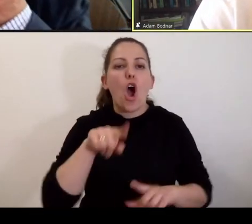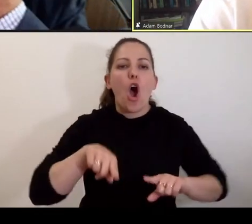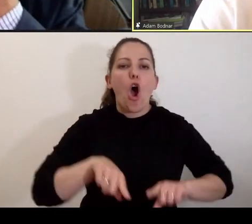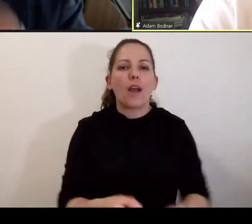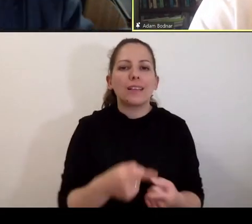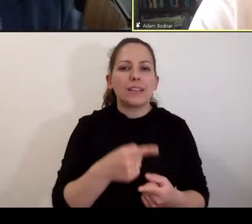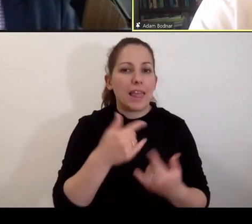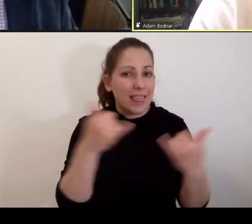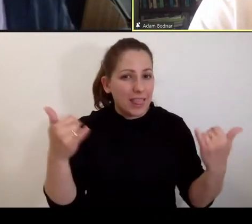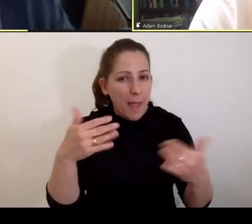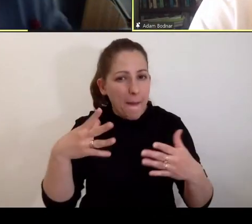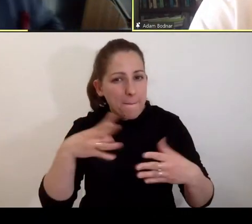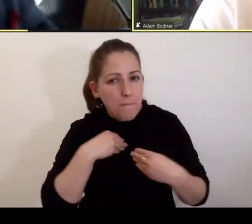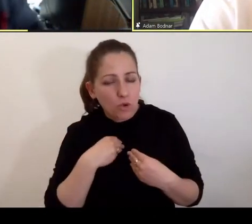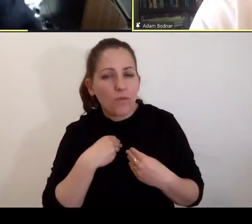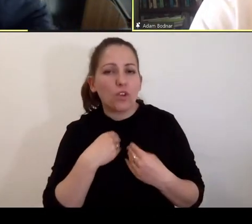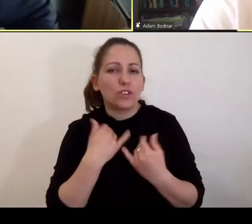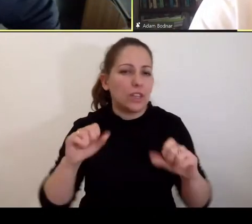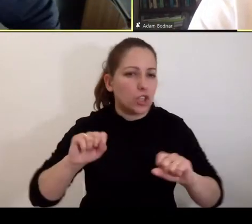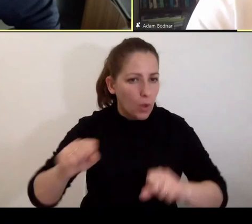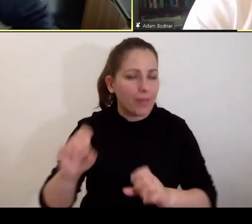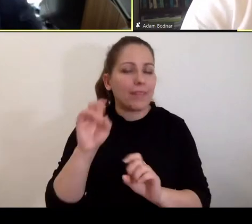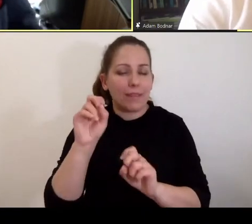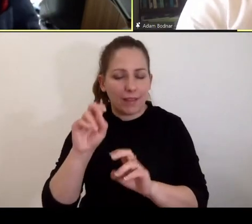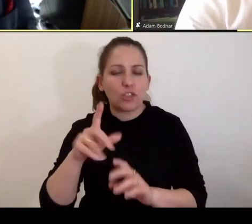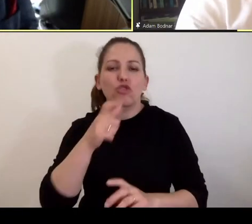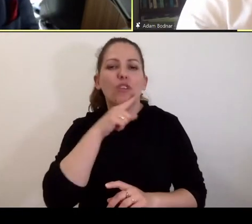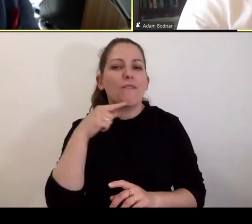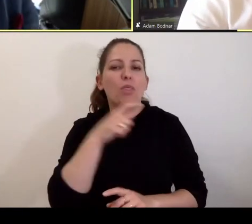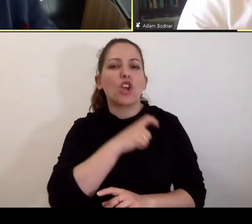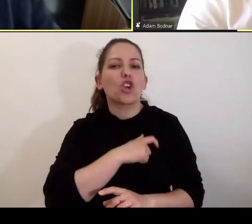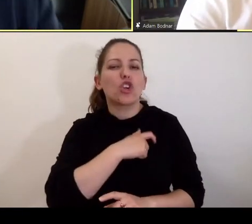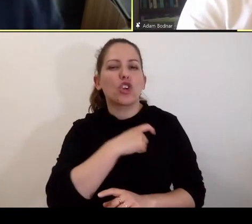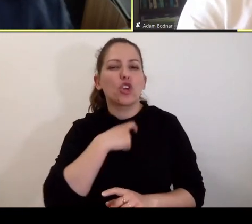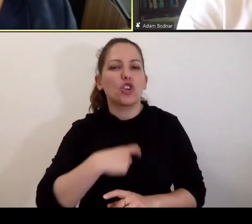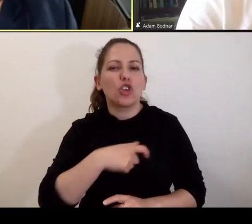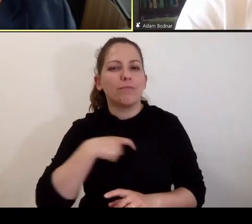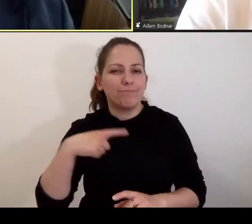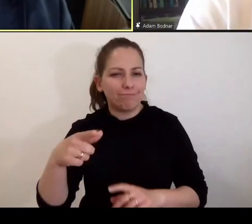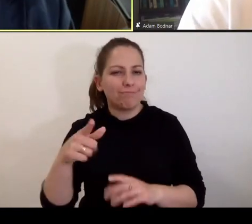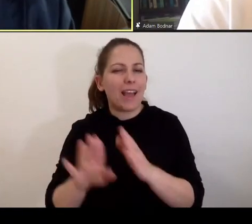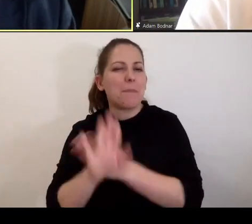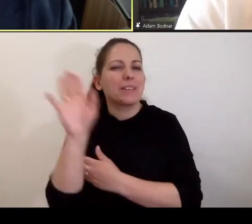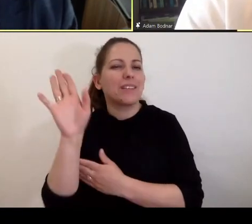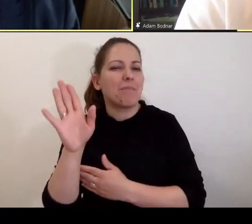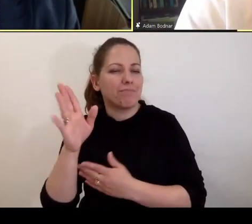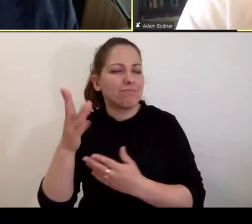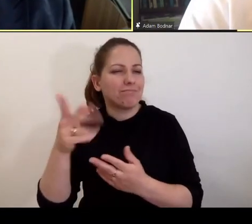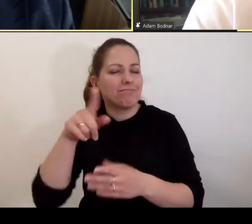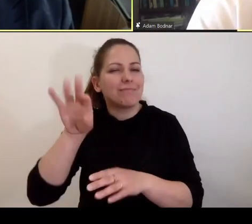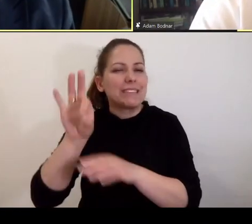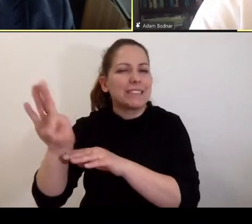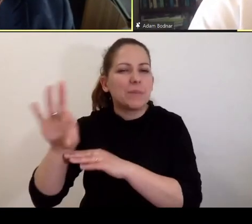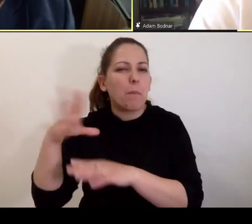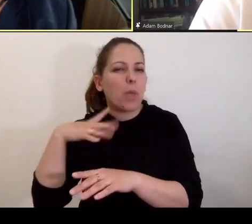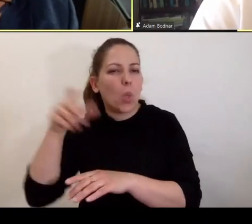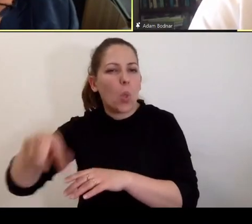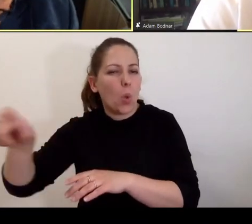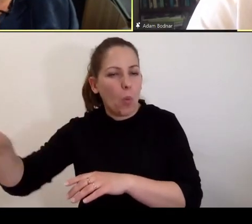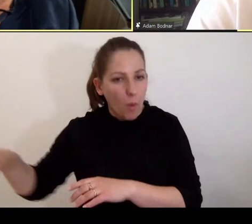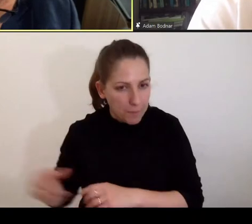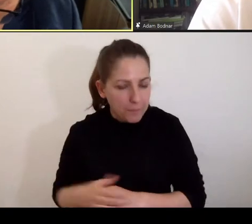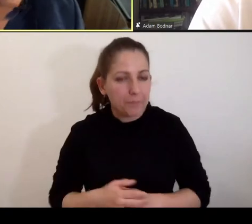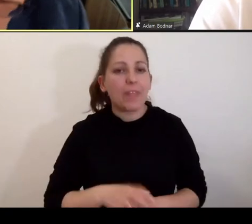działania Komitetu Czerwonego Krzyża jako reprezentacja ofiar na przykład? Tak, tak. Oczywiście muszę powiedzieć, że